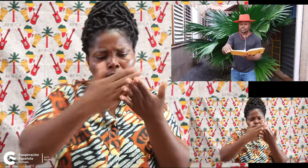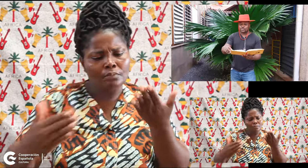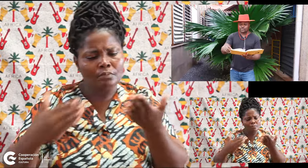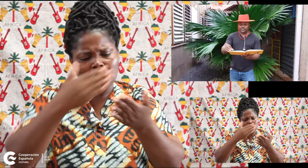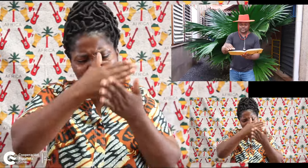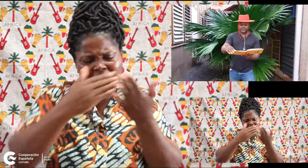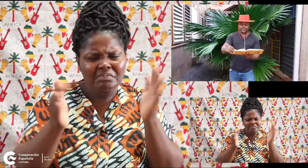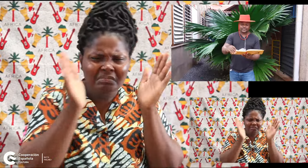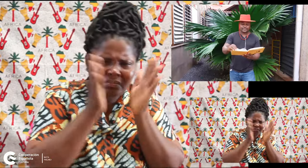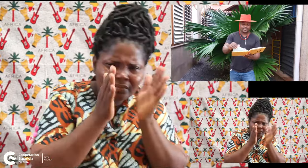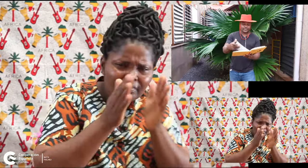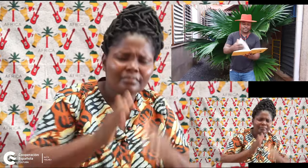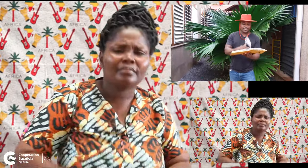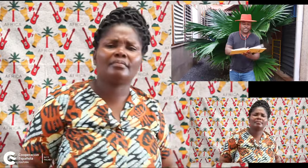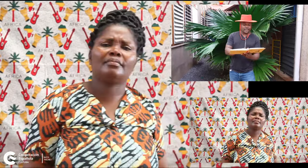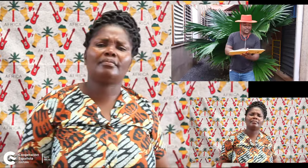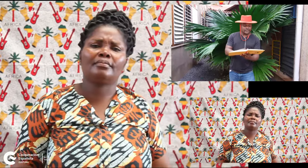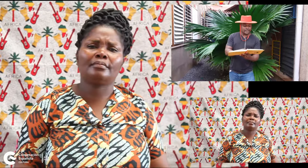pedacitos.